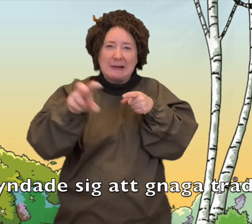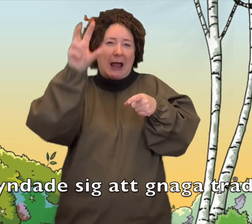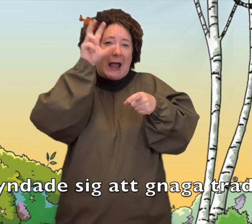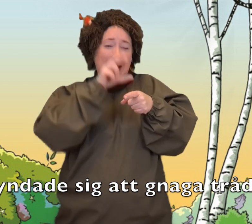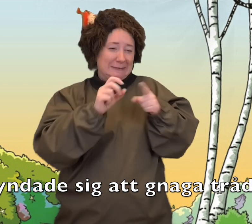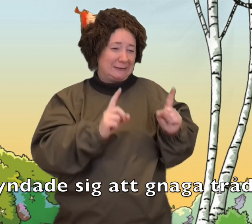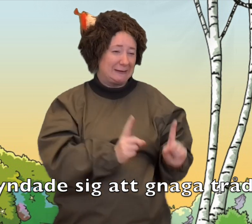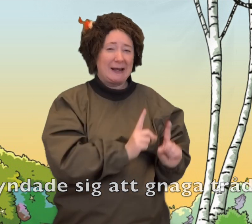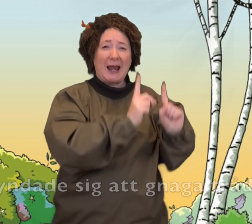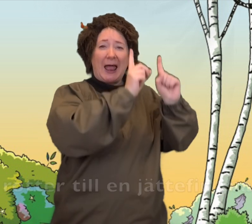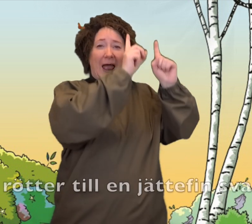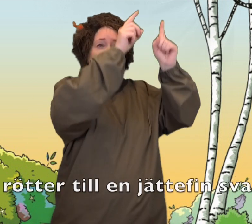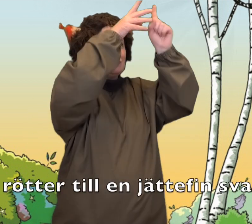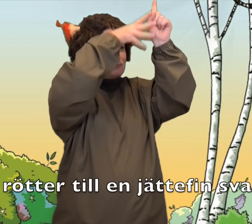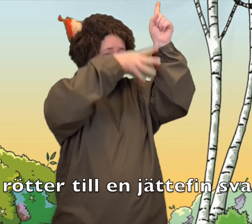av rötter.